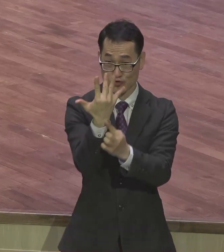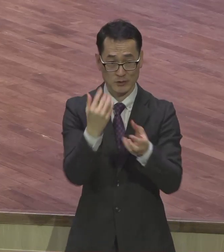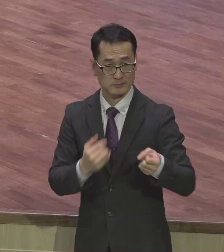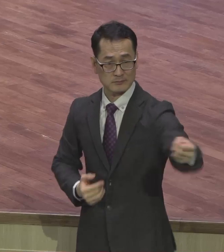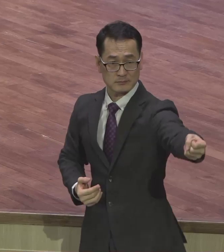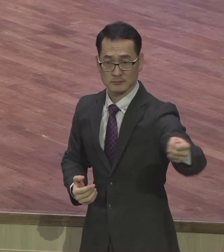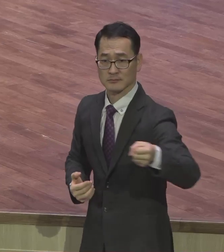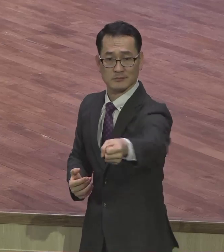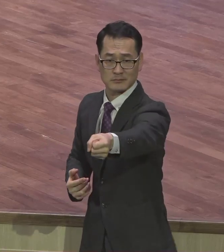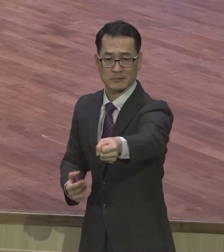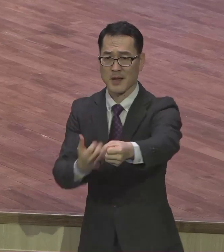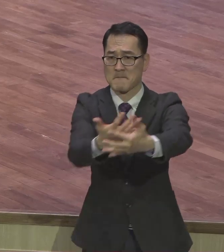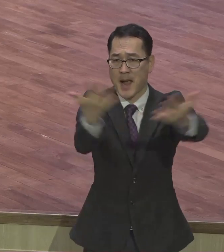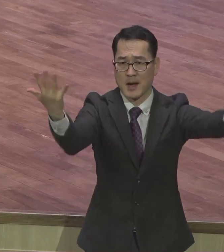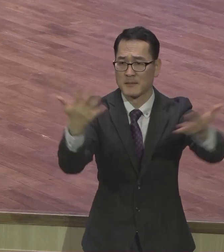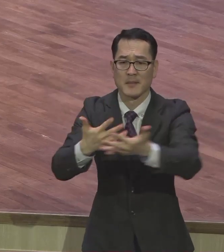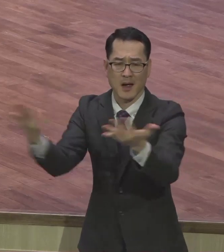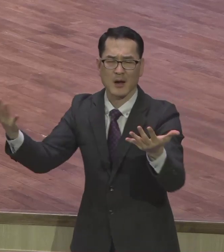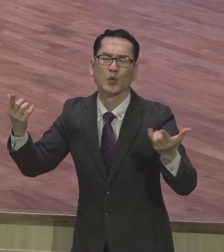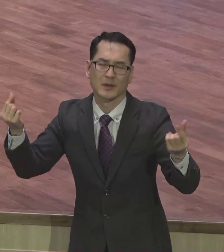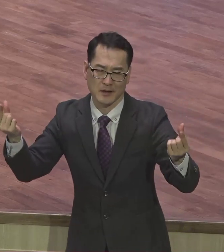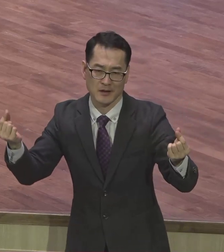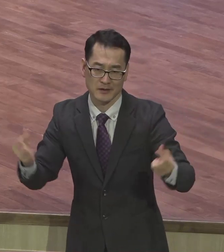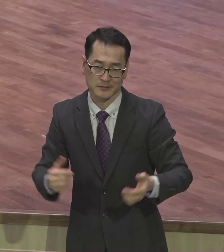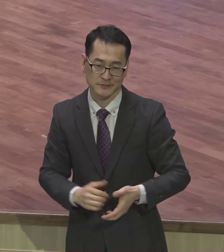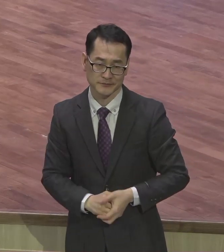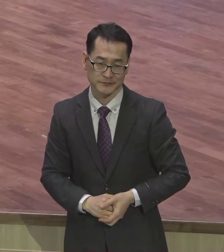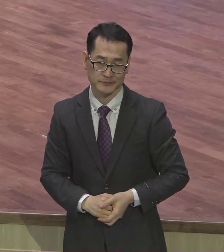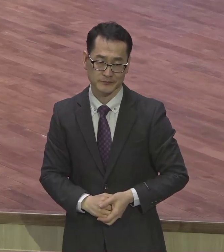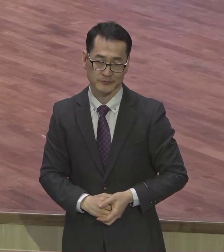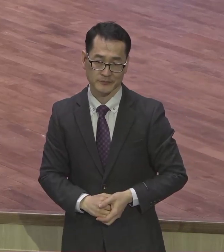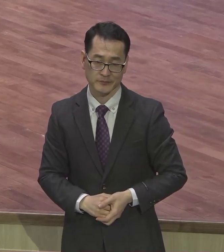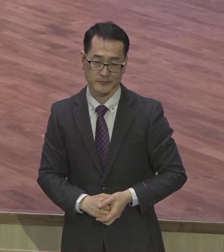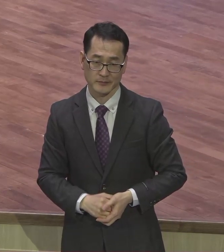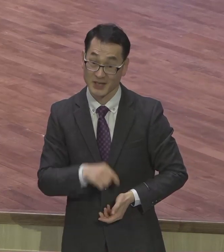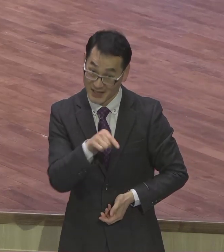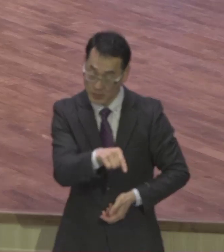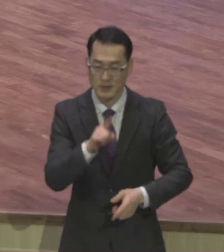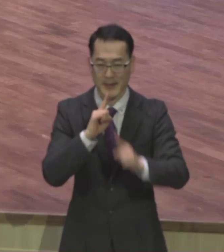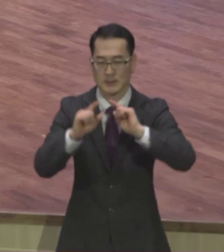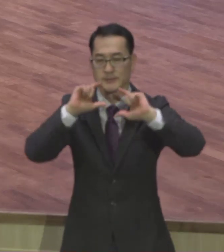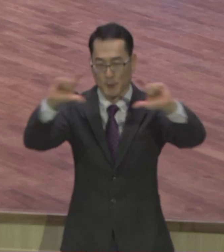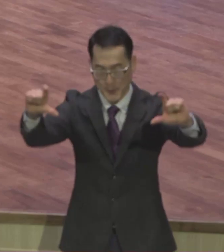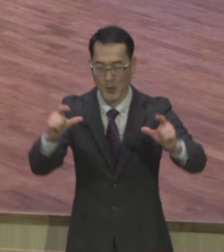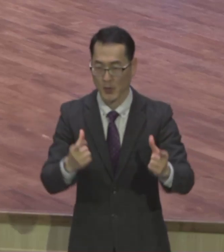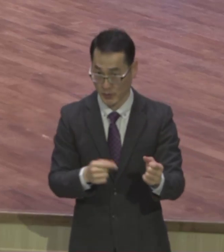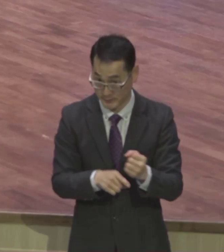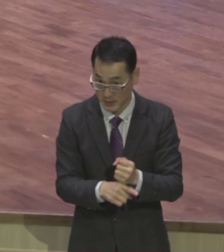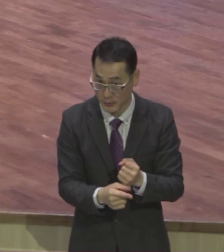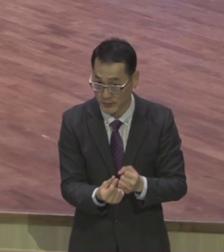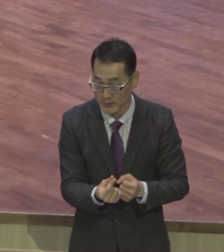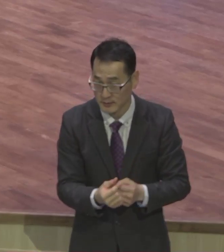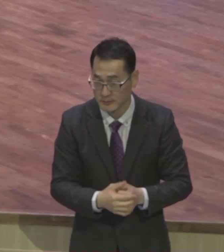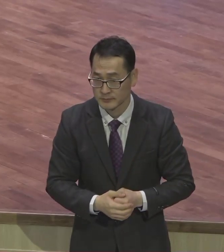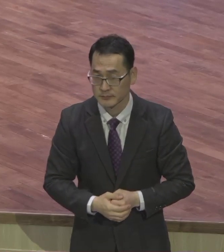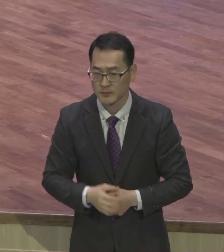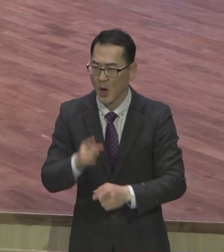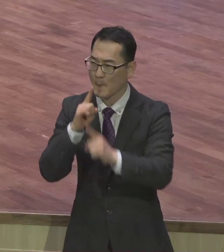복음을 굳건히 붙들고 그것을 앞으로 내미는 것 선포 우선적으로 말씀을 단단히 붙잡고 있어야 됩니다.